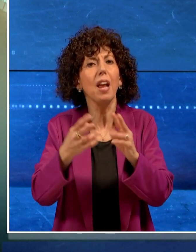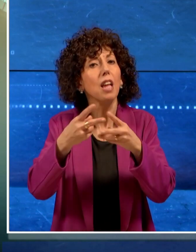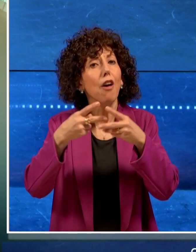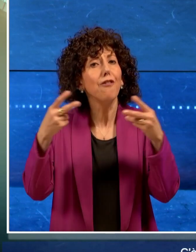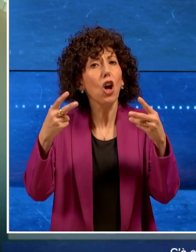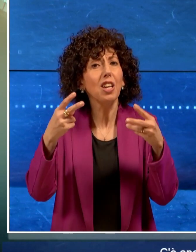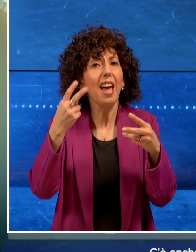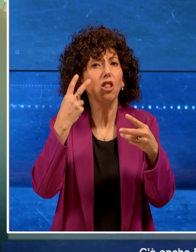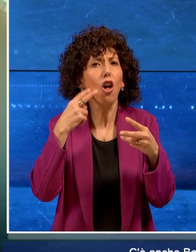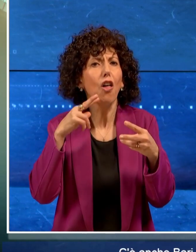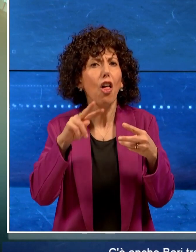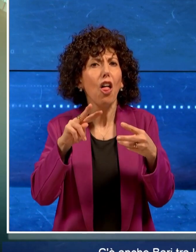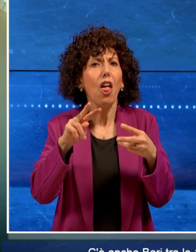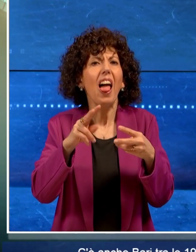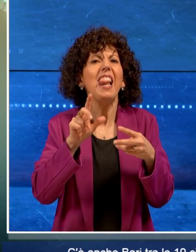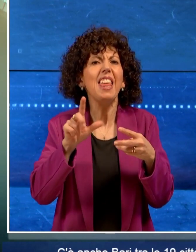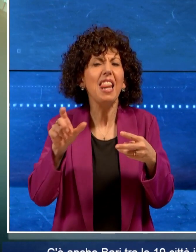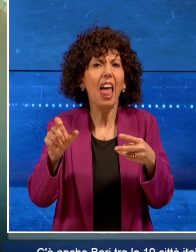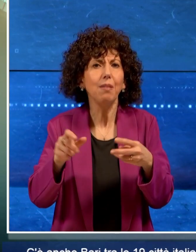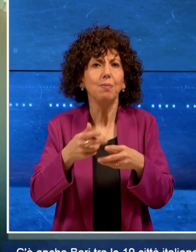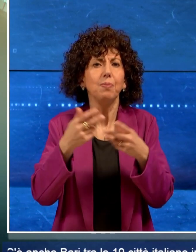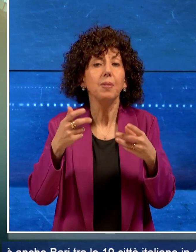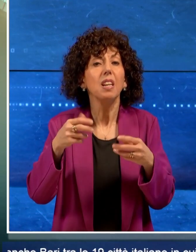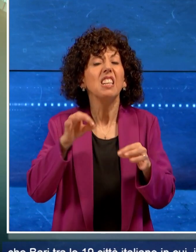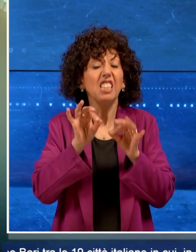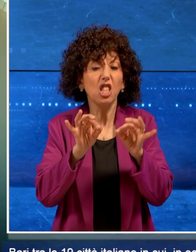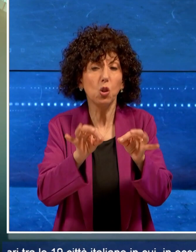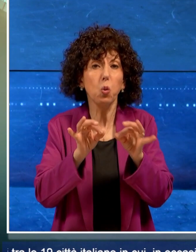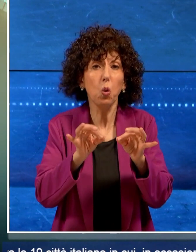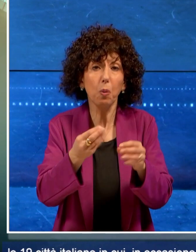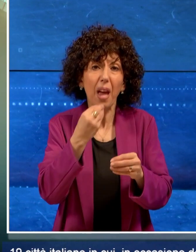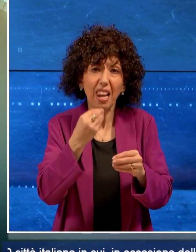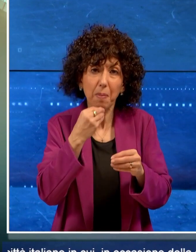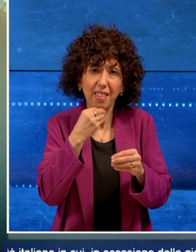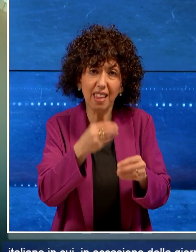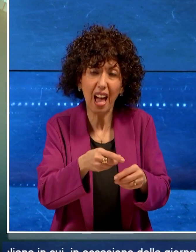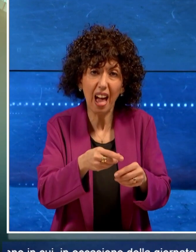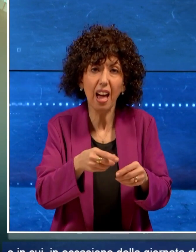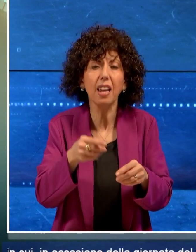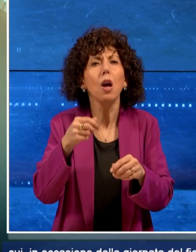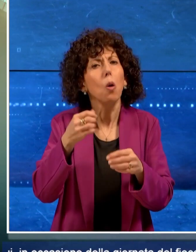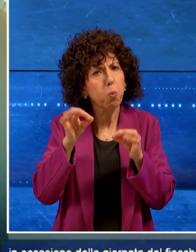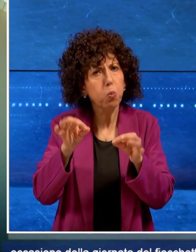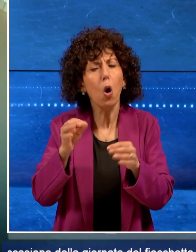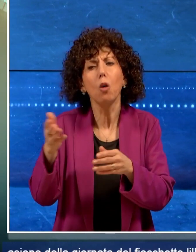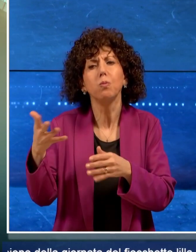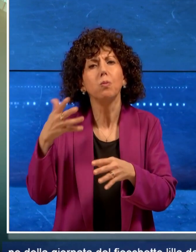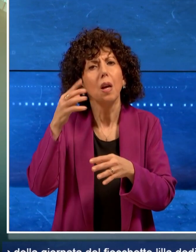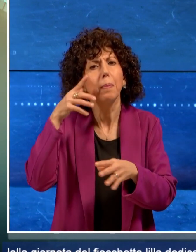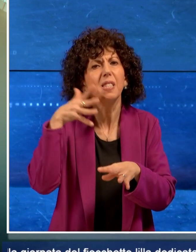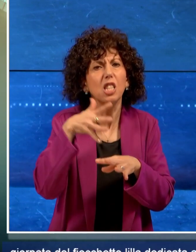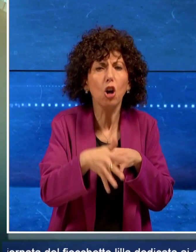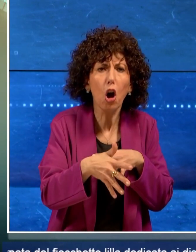dedicata ai disturbi del comportamento alimentare sarà possibile consultare una psicologa per avere